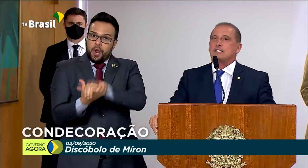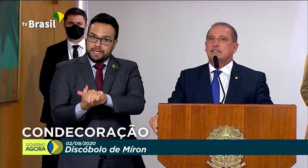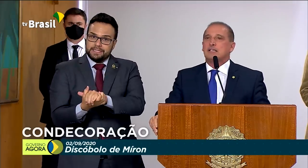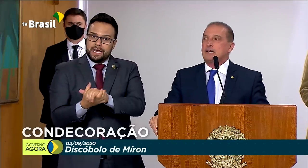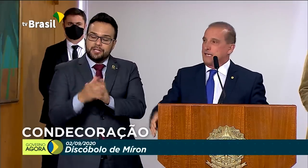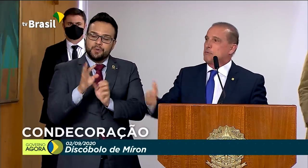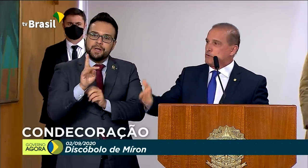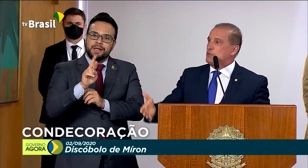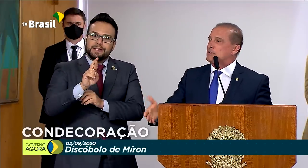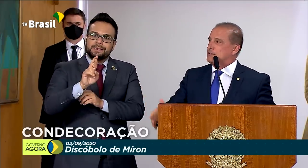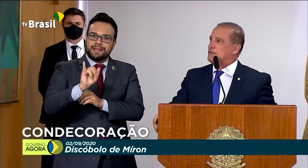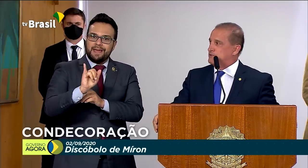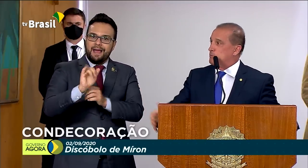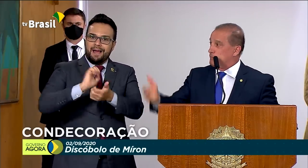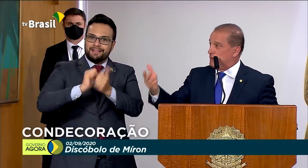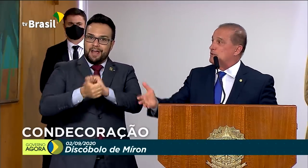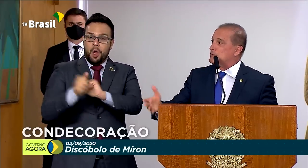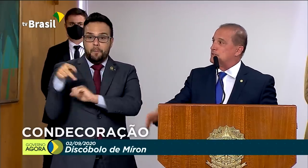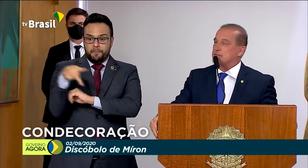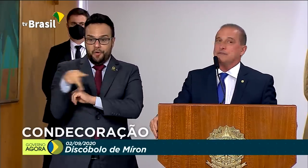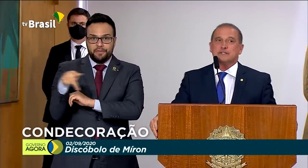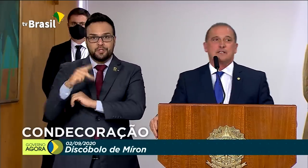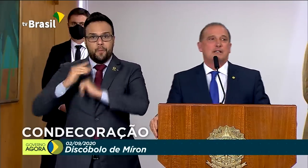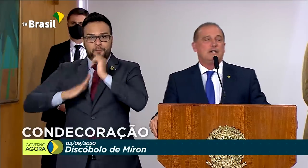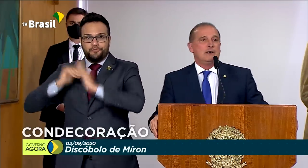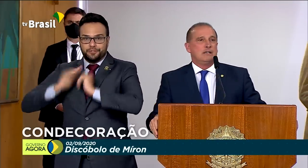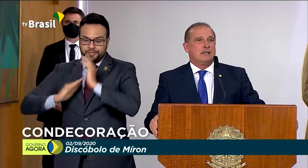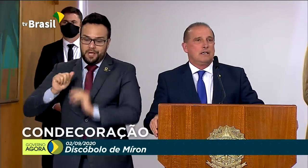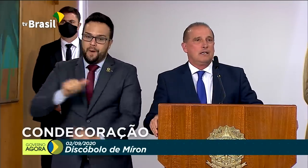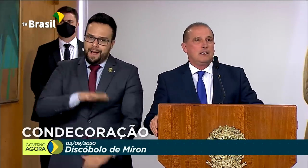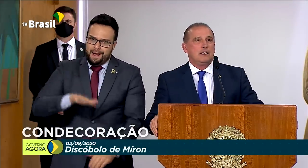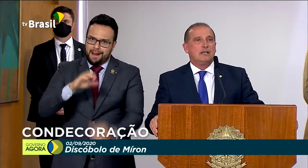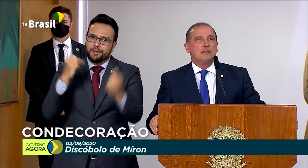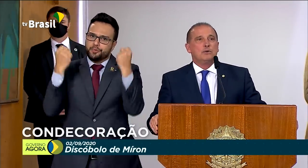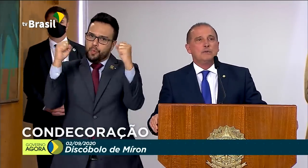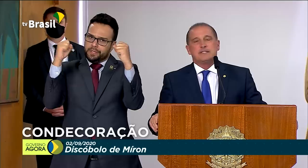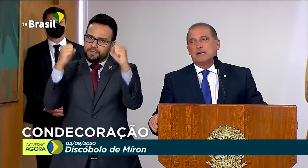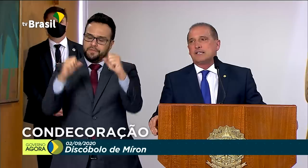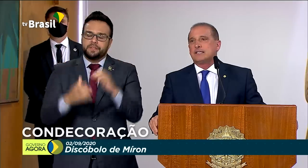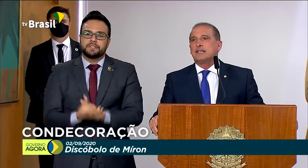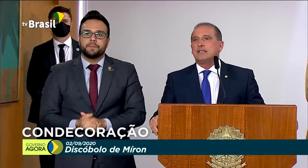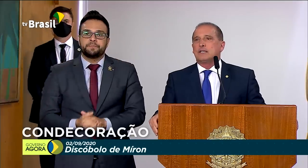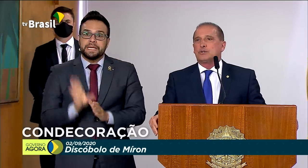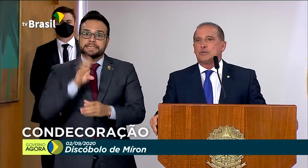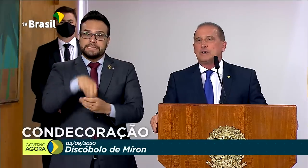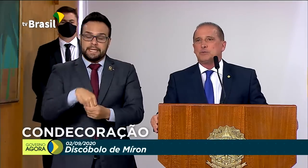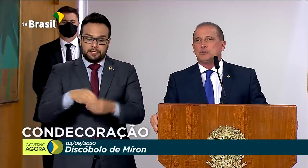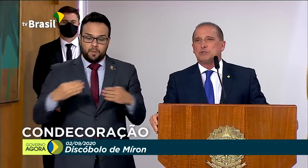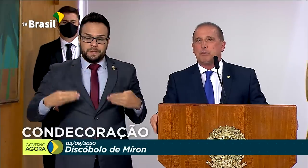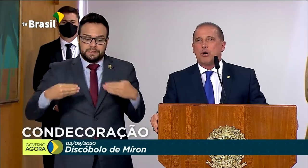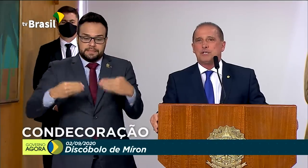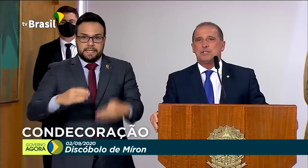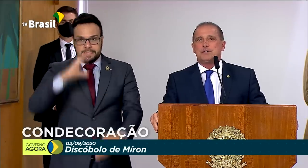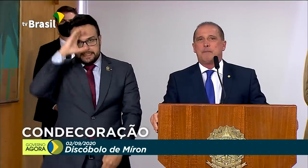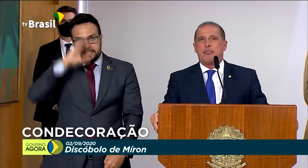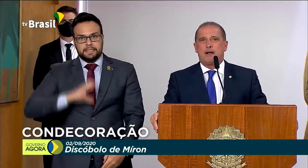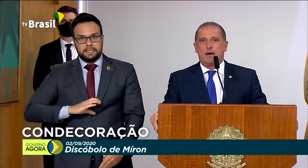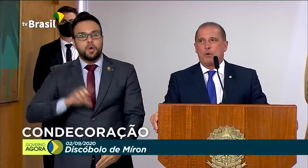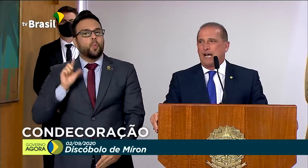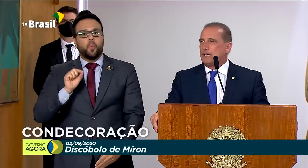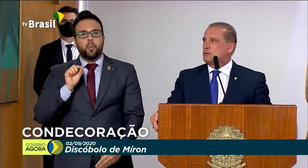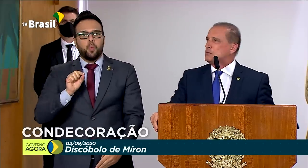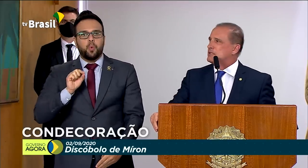triatleta e essa triatleta é professor de educação física, é profissional de educação física. E, no Ministério da Cidadania, nós olhamos o esporte